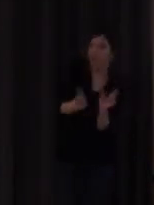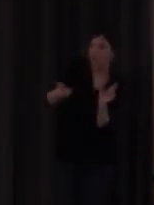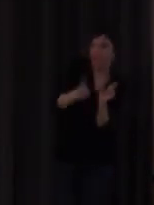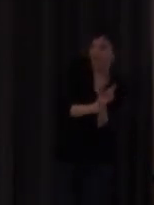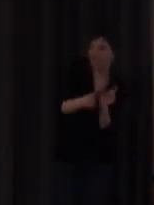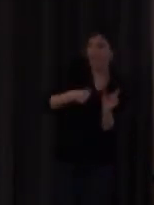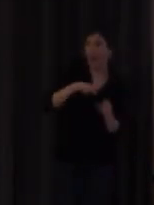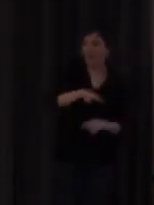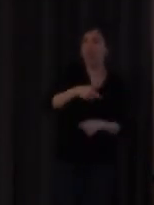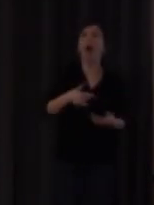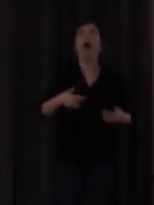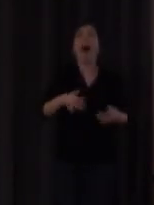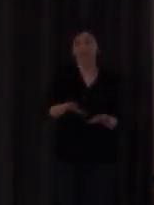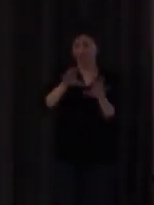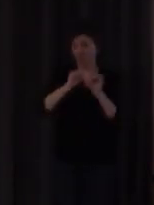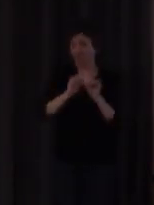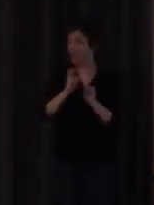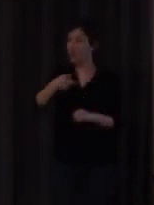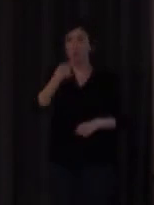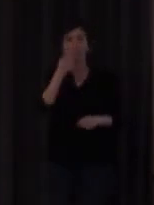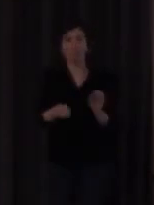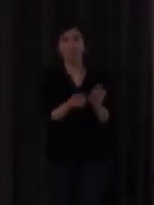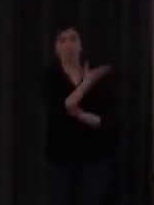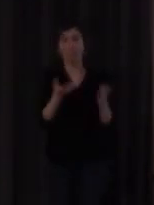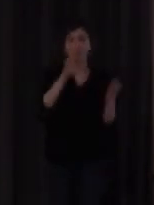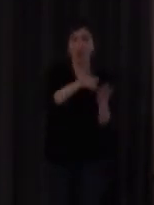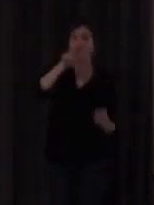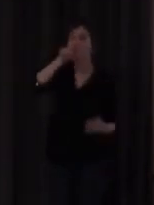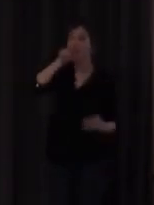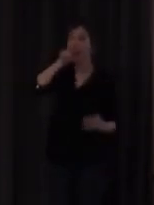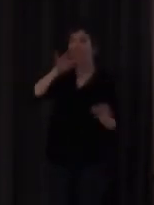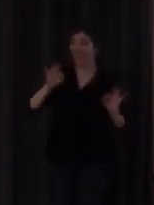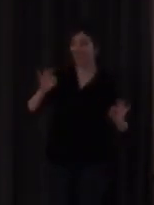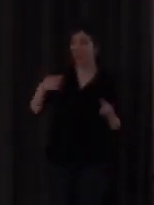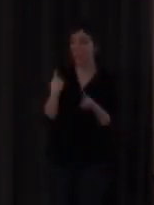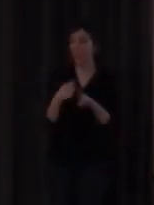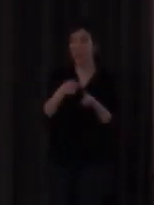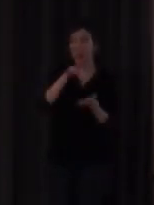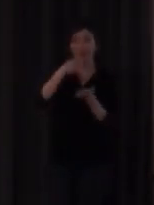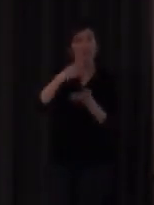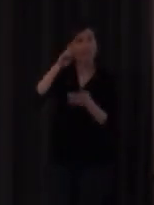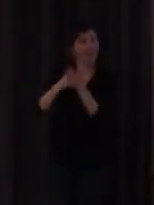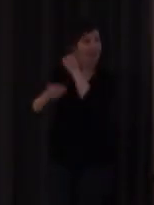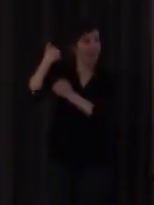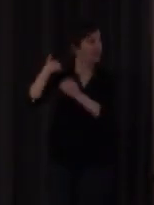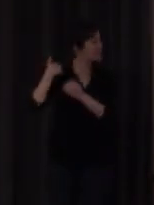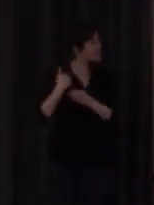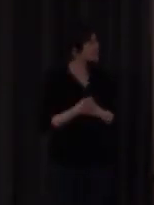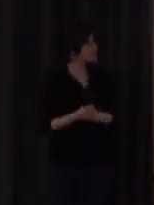otros que decían voy a tuitearlo ¿por qué? porque ha habido experiencias en aras de